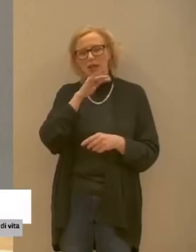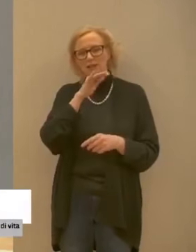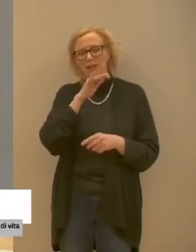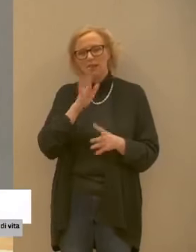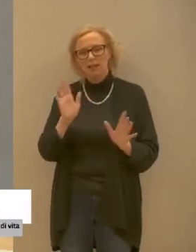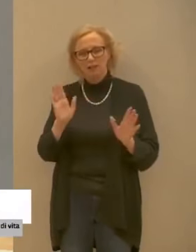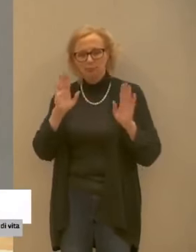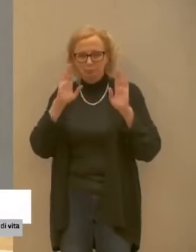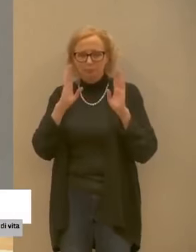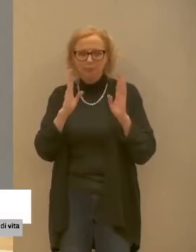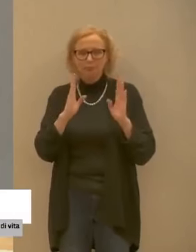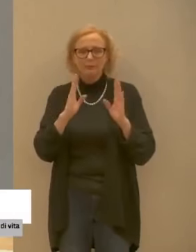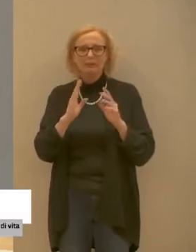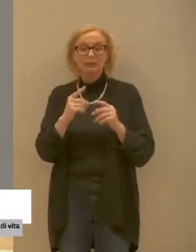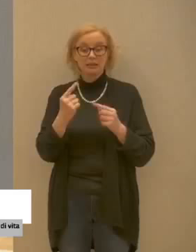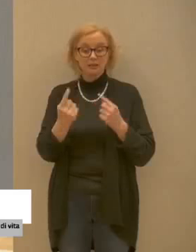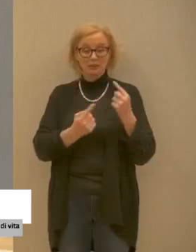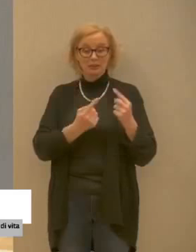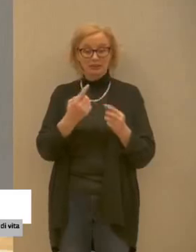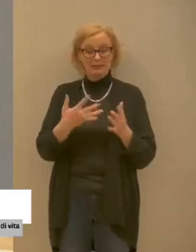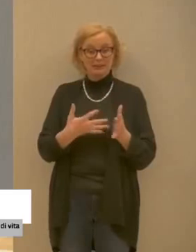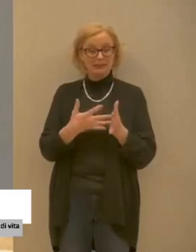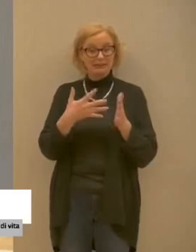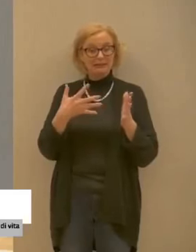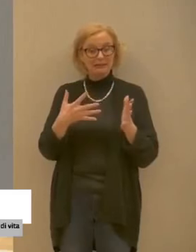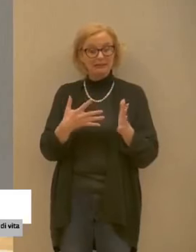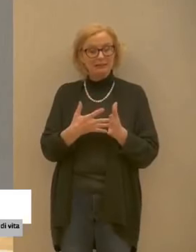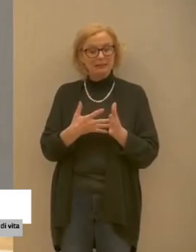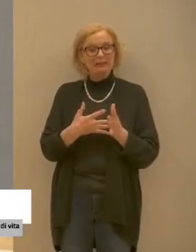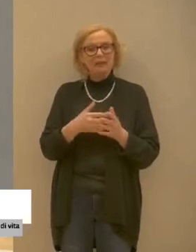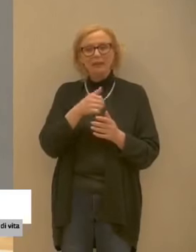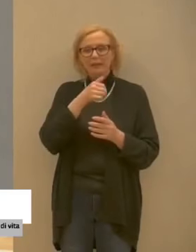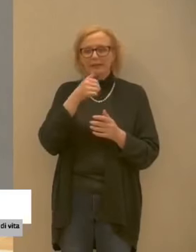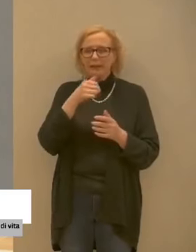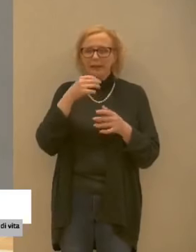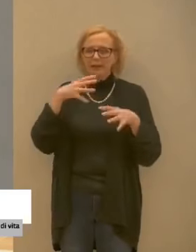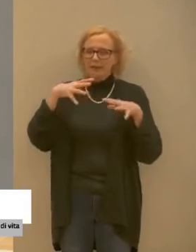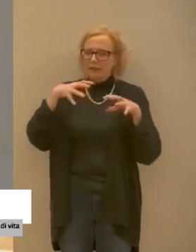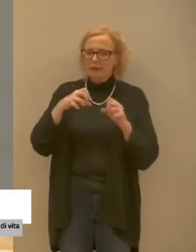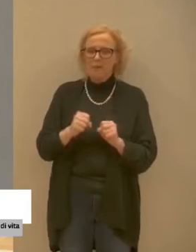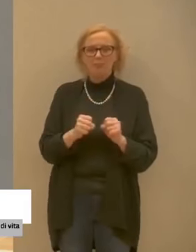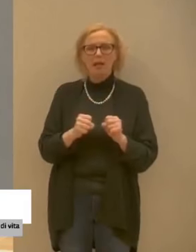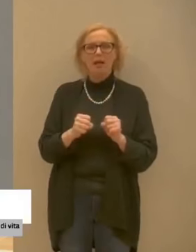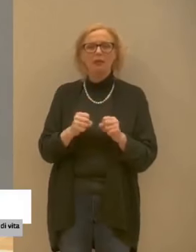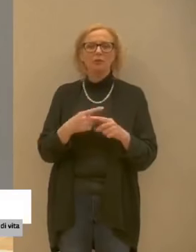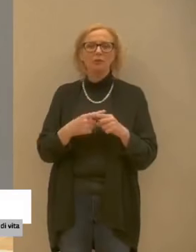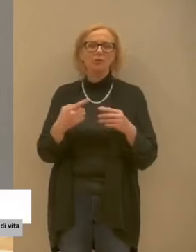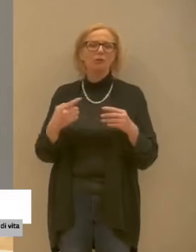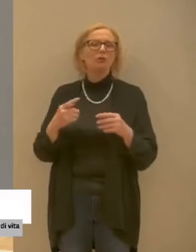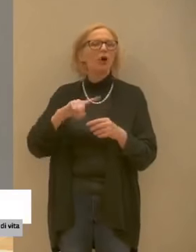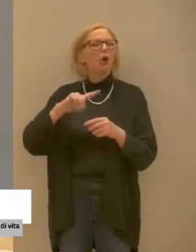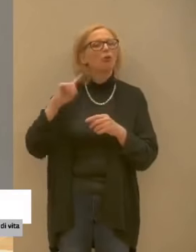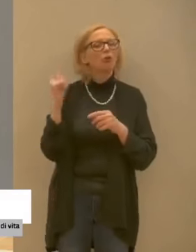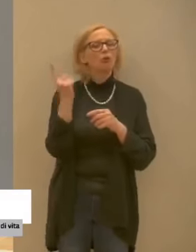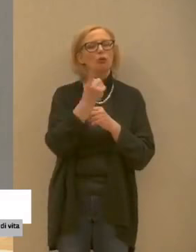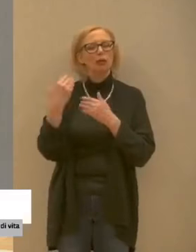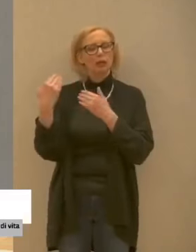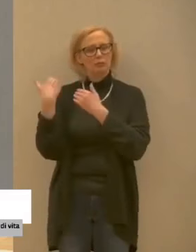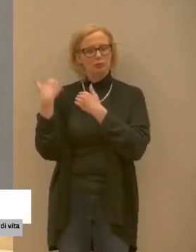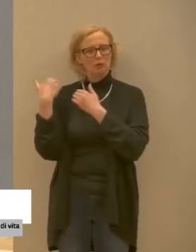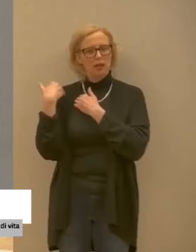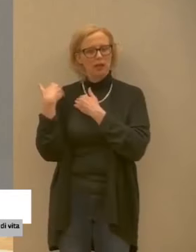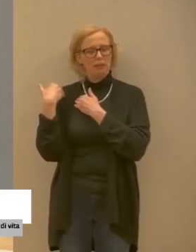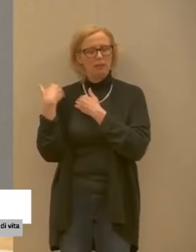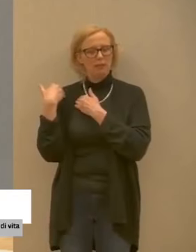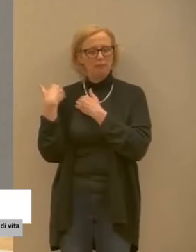è un momento difficile è momento che richiede impegno e responsabilità di tutti a loro in